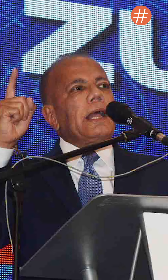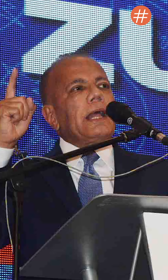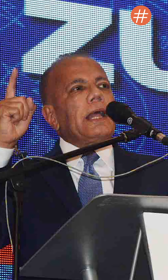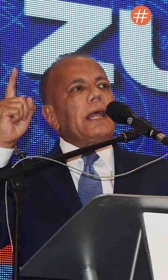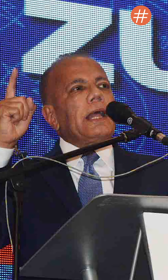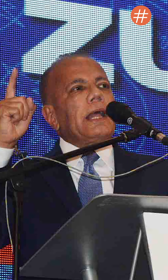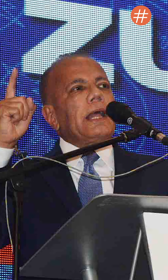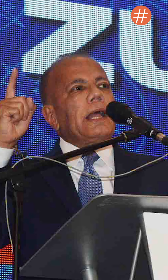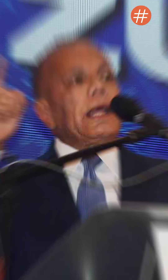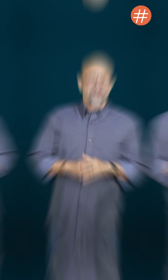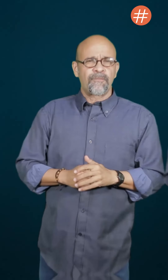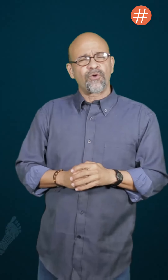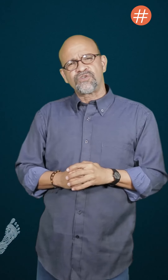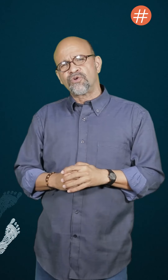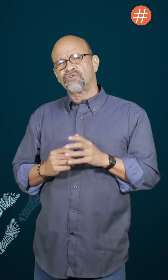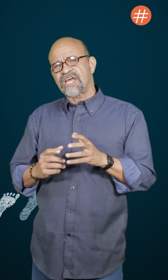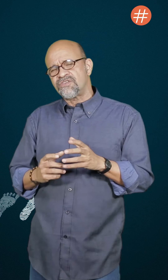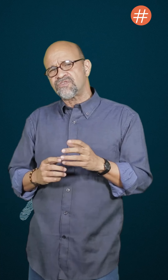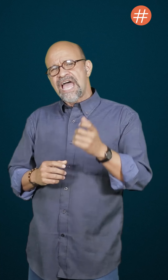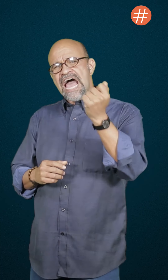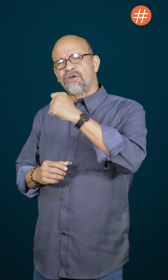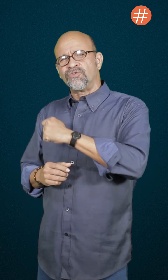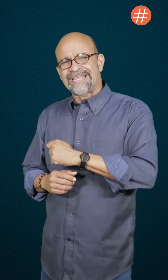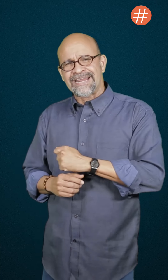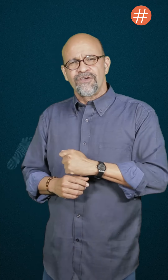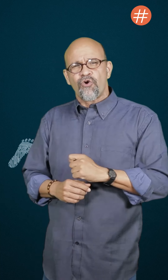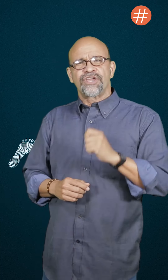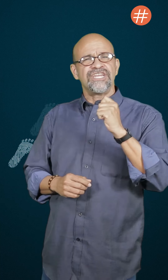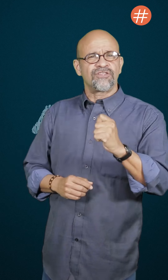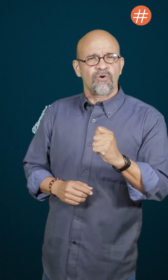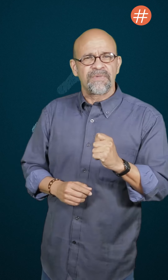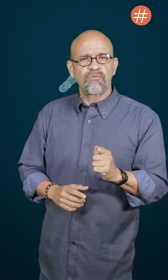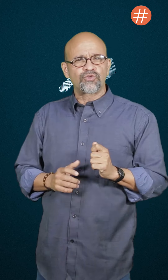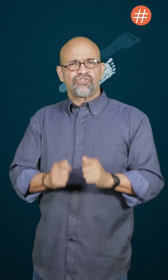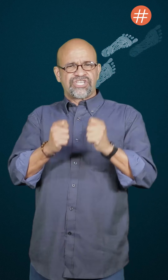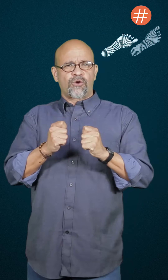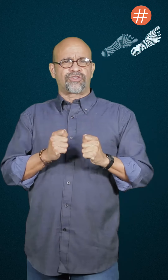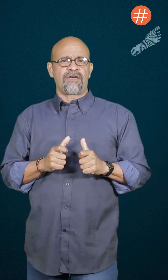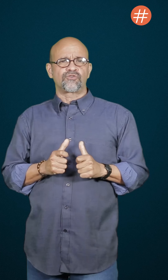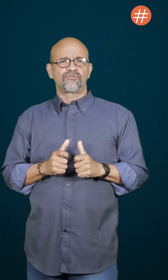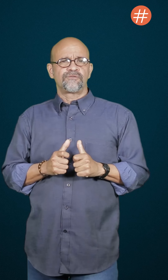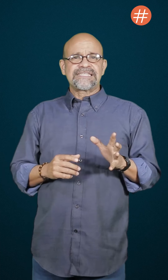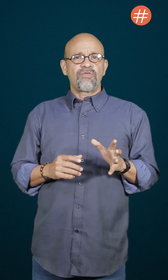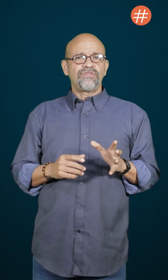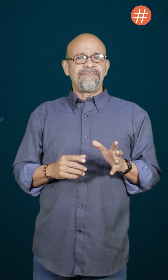discusión política de los próximos dos años al contar con 500.000 votos ya contados? ¿Hacia dónde